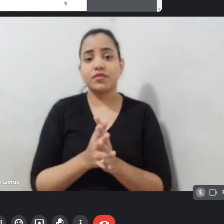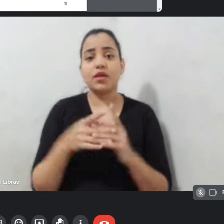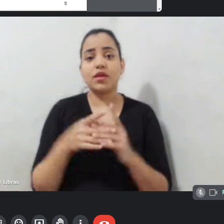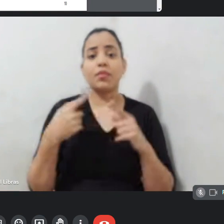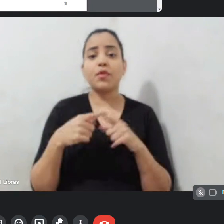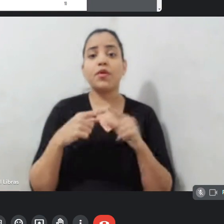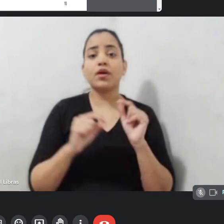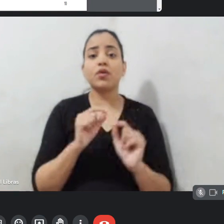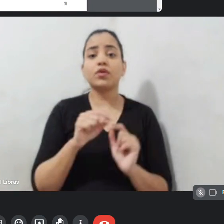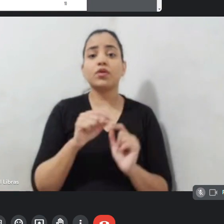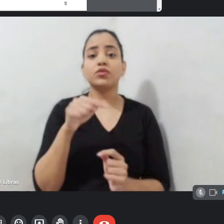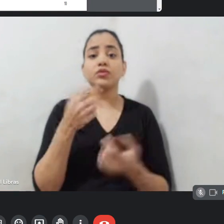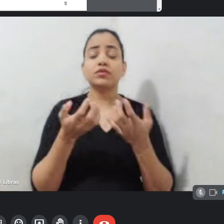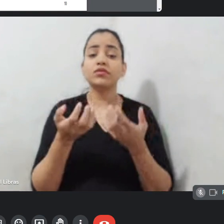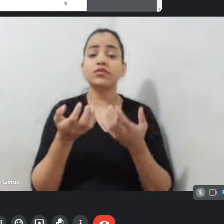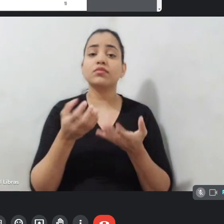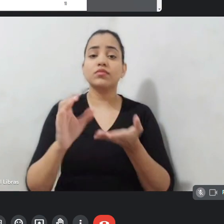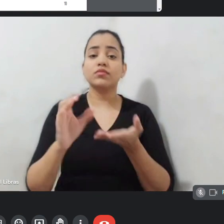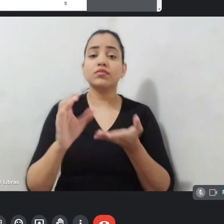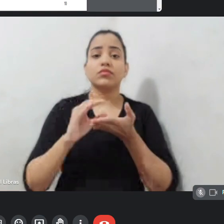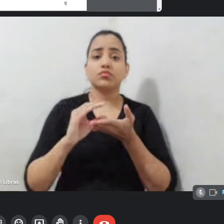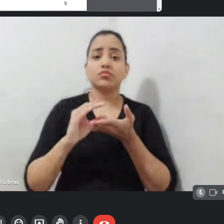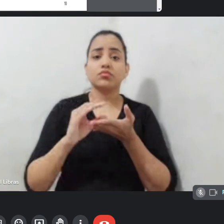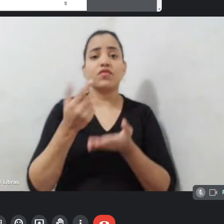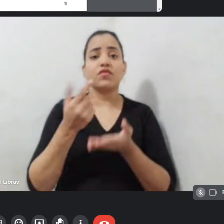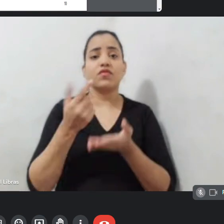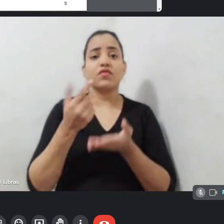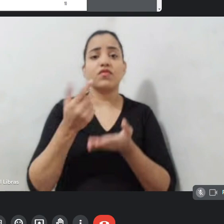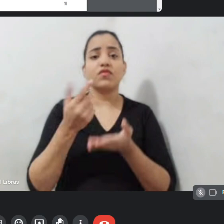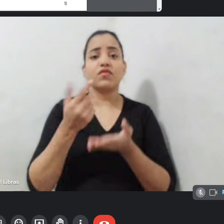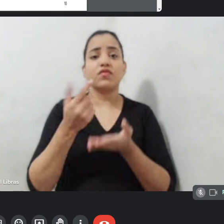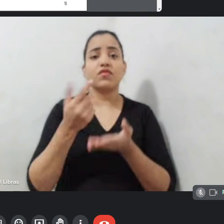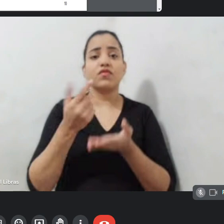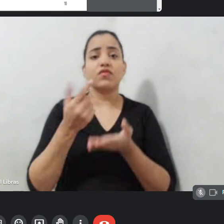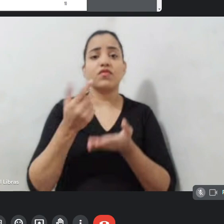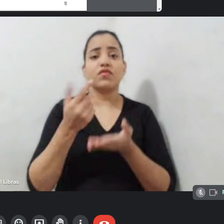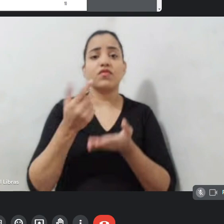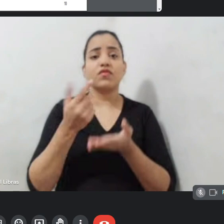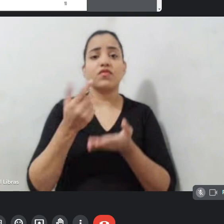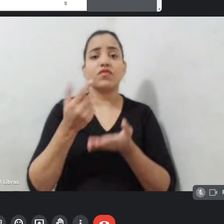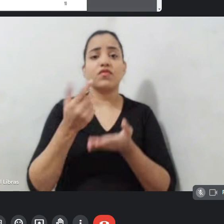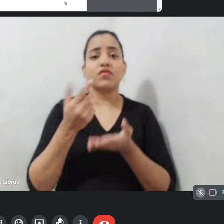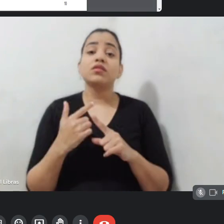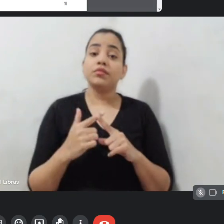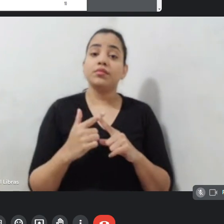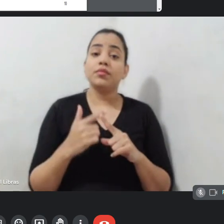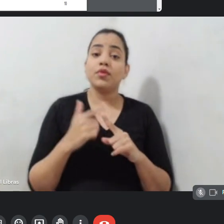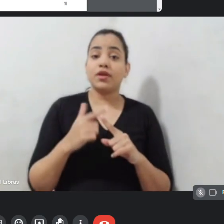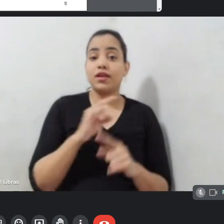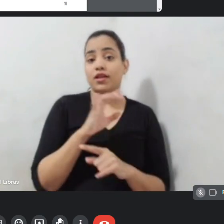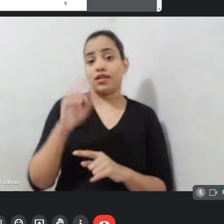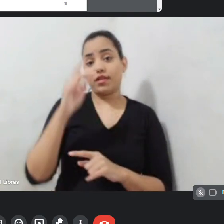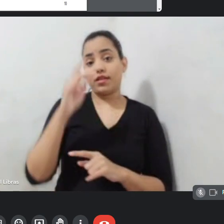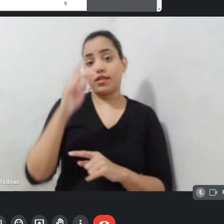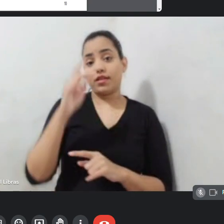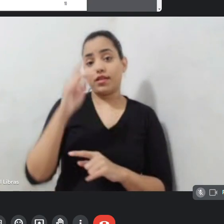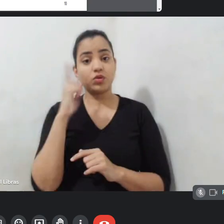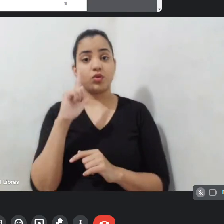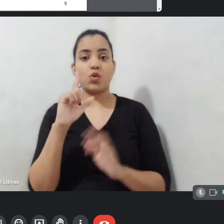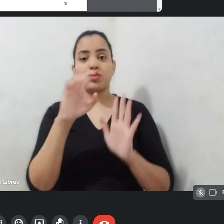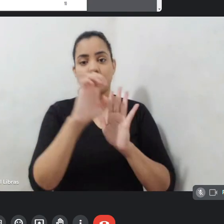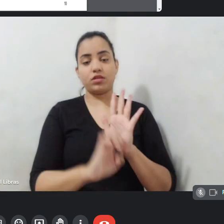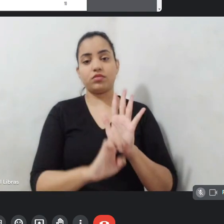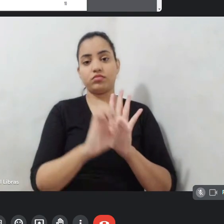município, que juntando dá 23 milhões. Para que cada pessoa que está pudesse entrar com a edital, tanto no município quanto no estado.